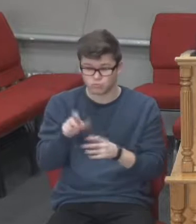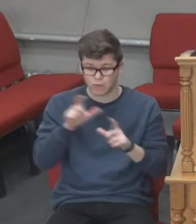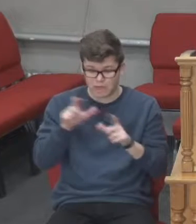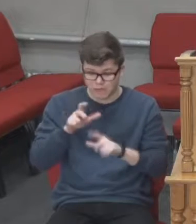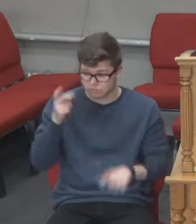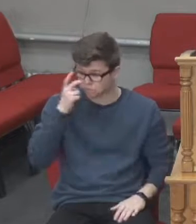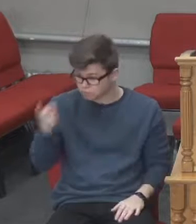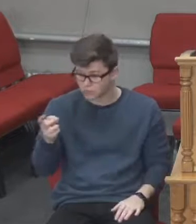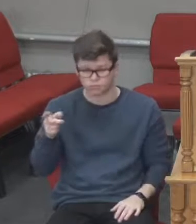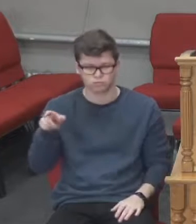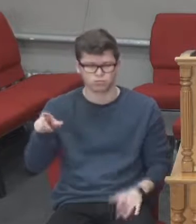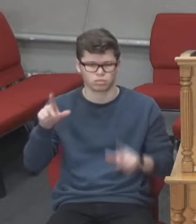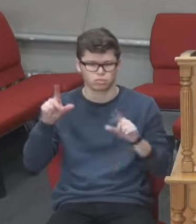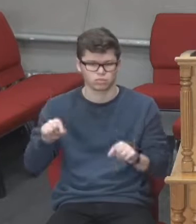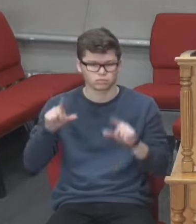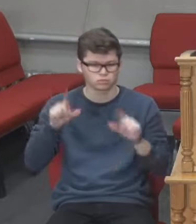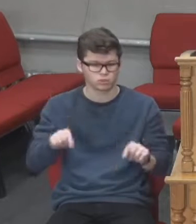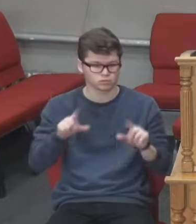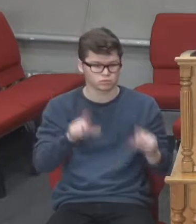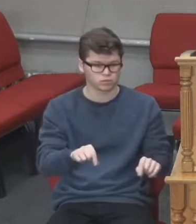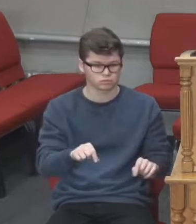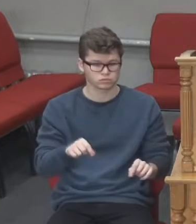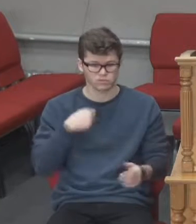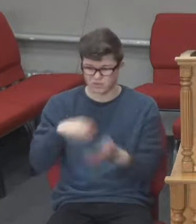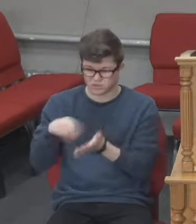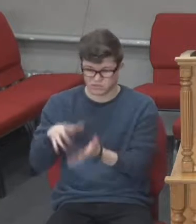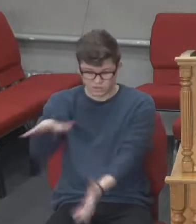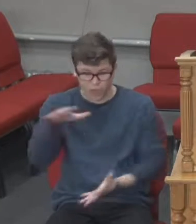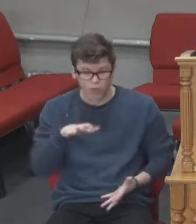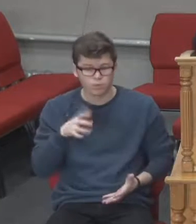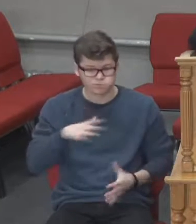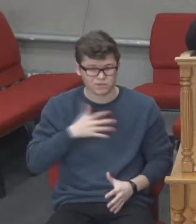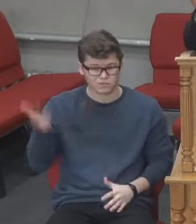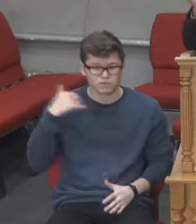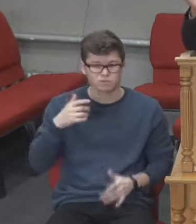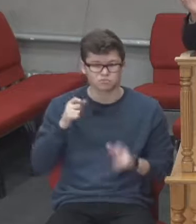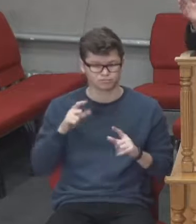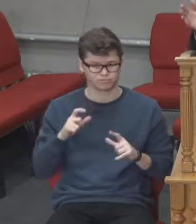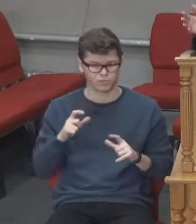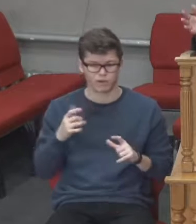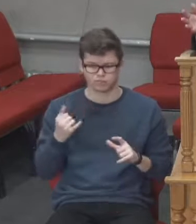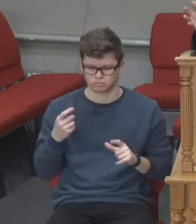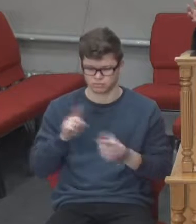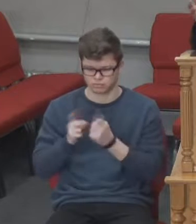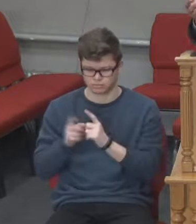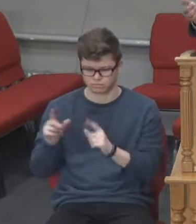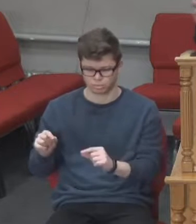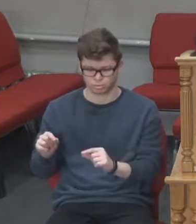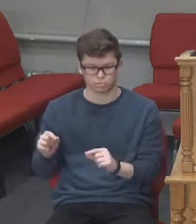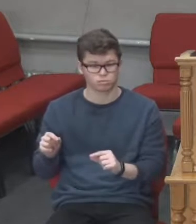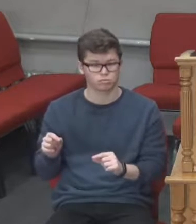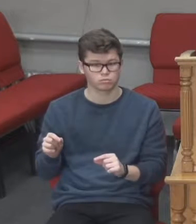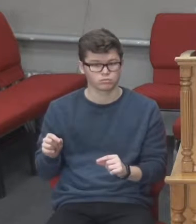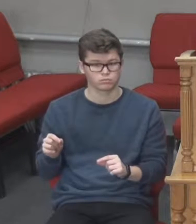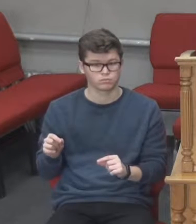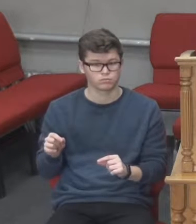вони накупили, вони вже стали дешевшими. І стали вивіски розвішувати, що ті продукти,